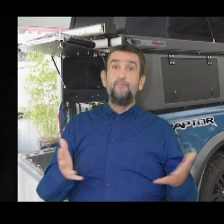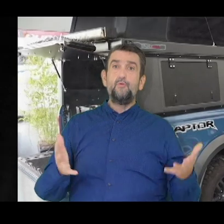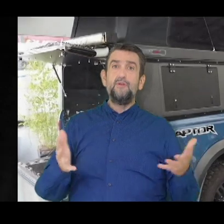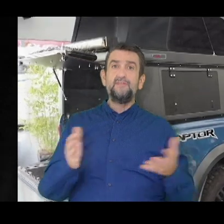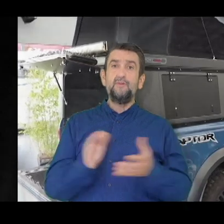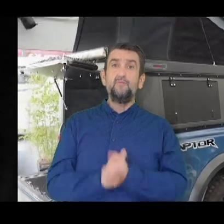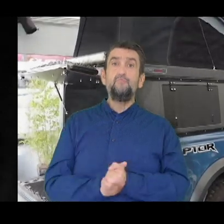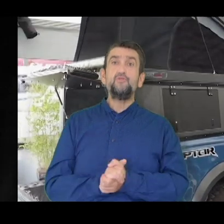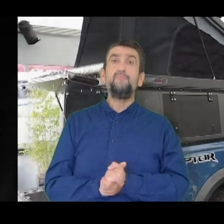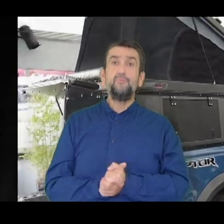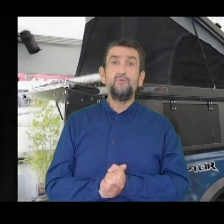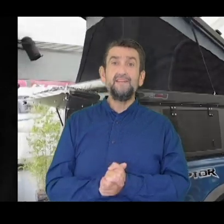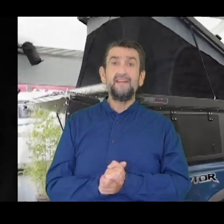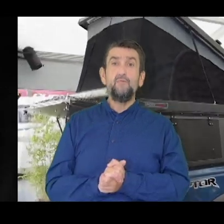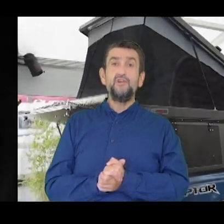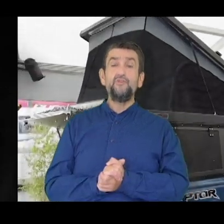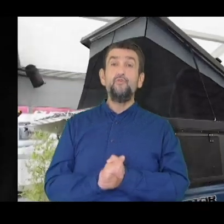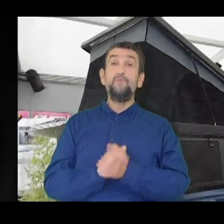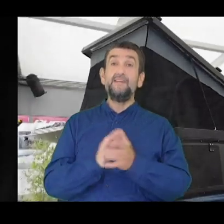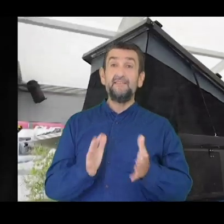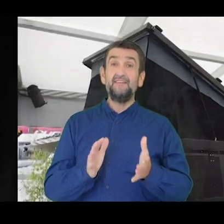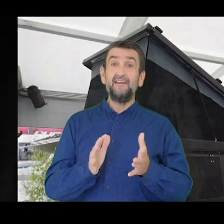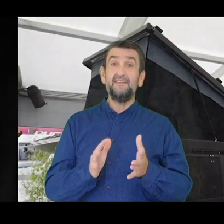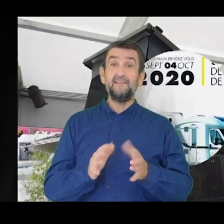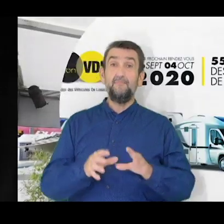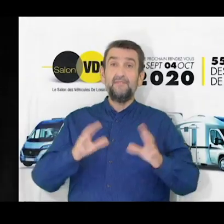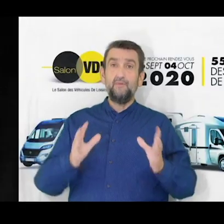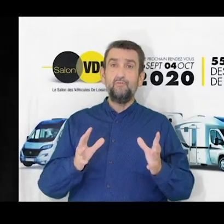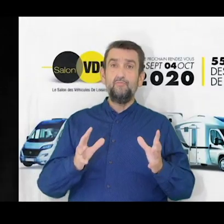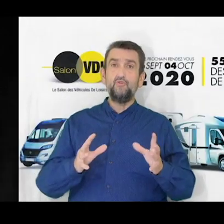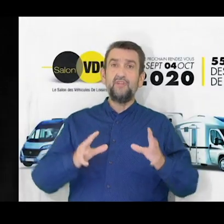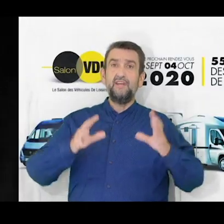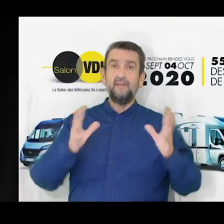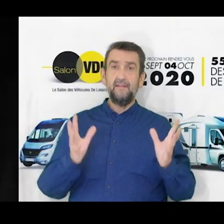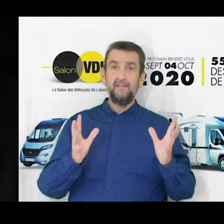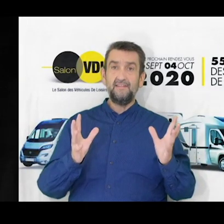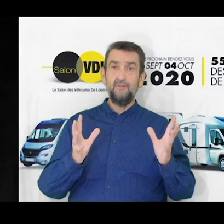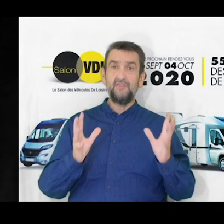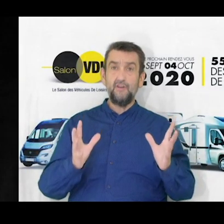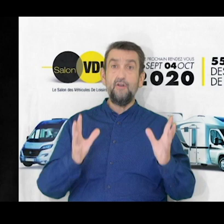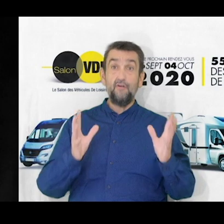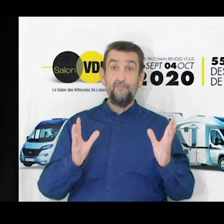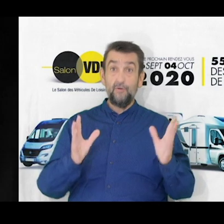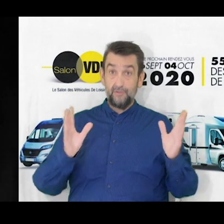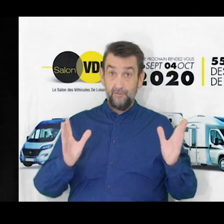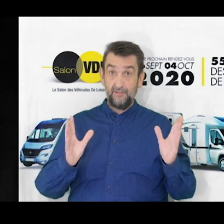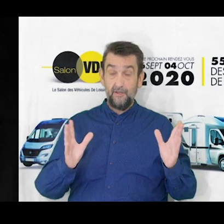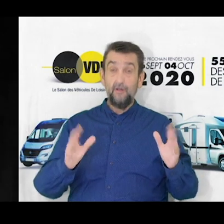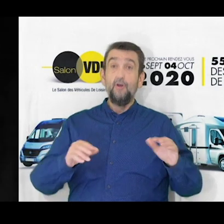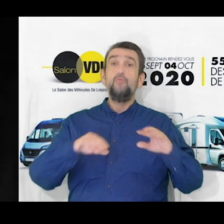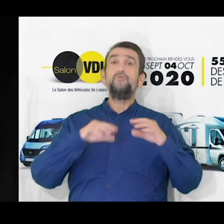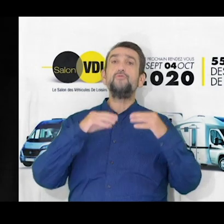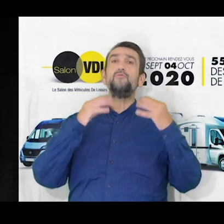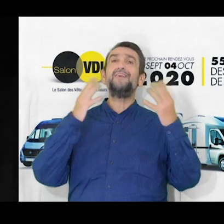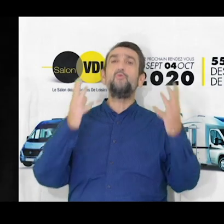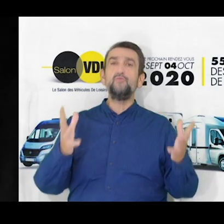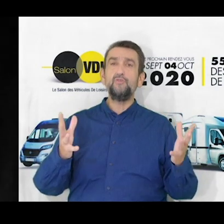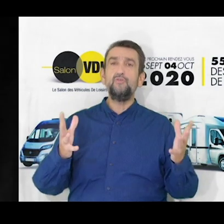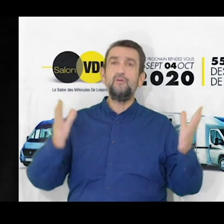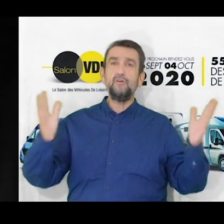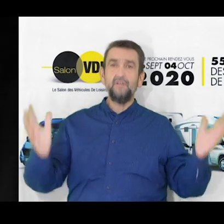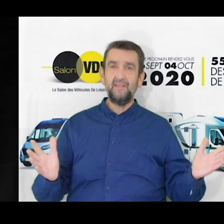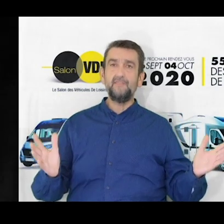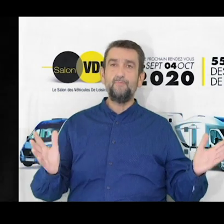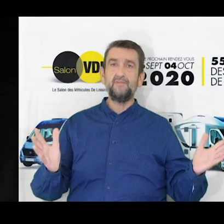alors pourquoi le salon du bourget plutôt que les salons régionaux bien c'est très simple le salon du bourget c'est le seul en france le seul où ce sont les